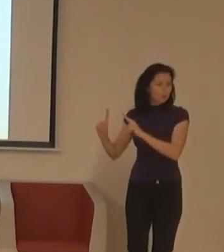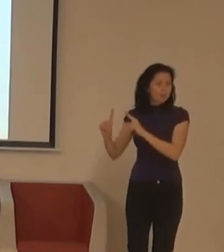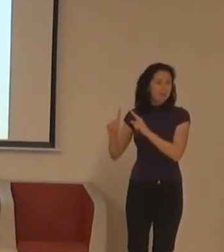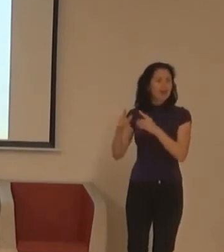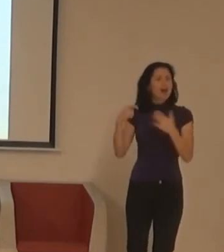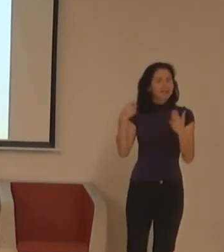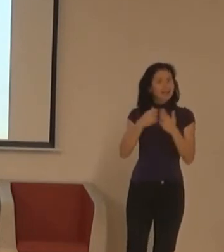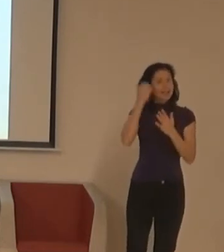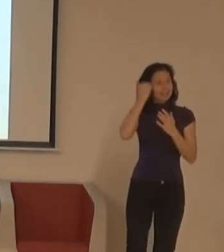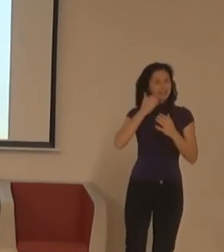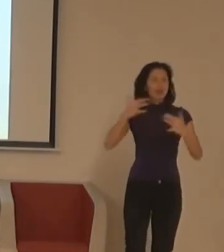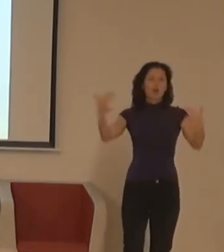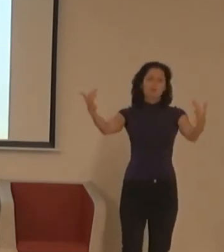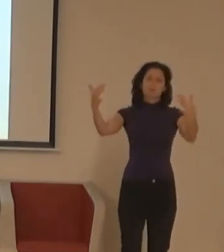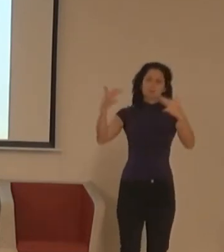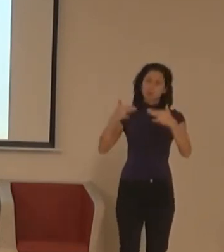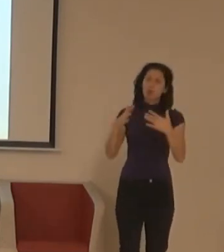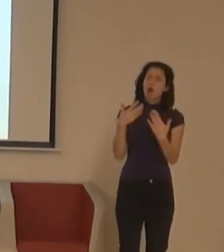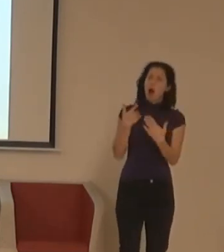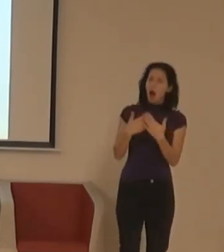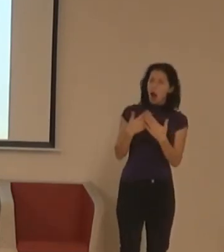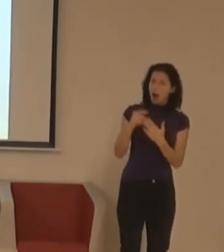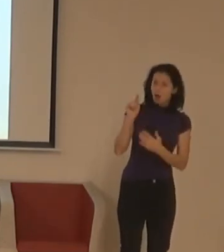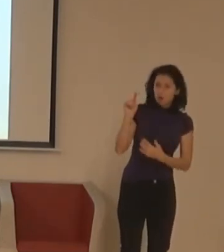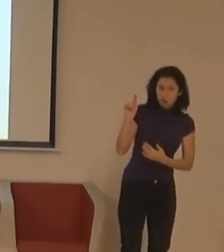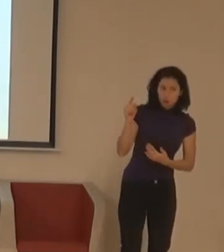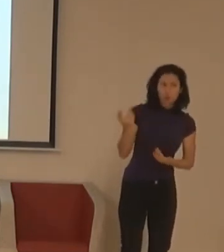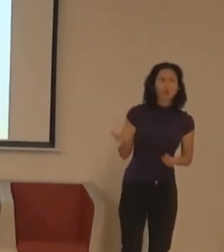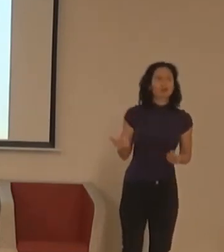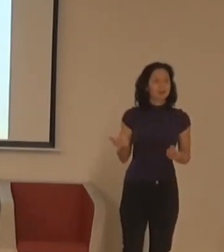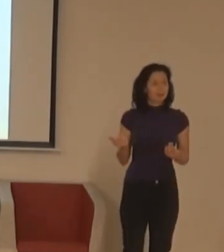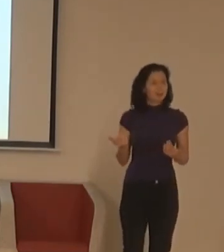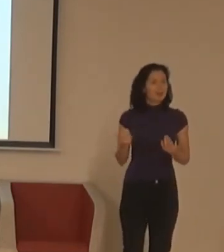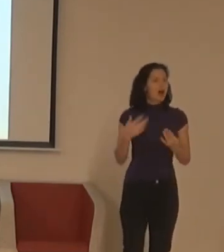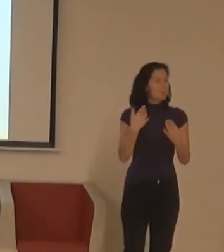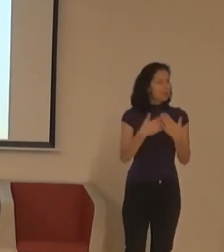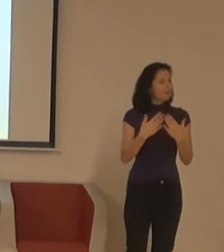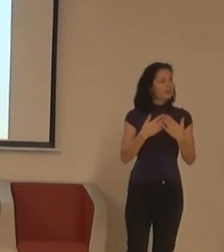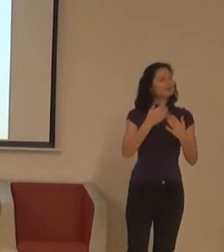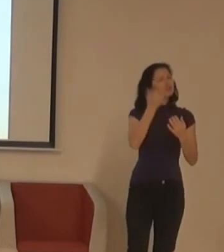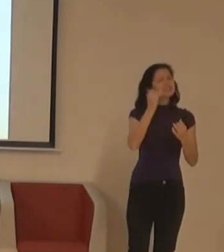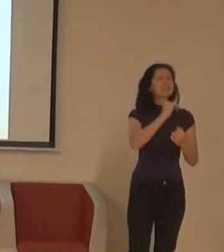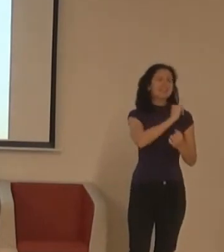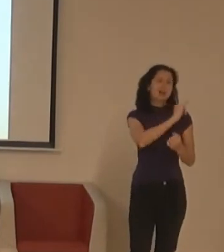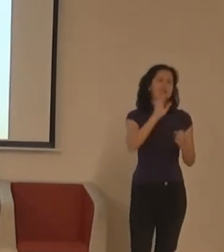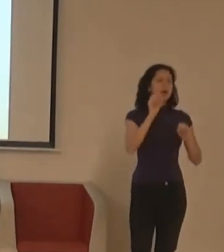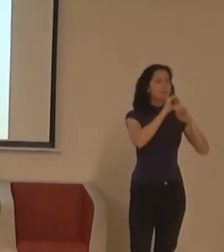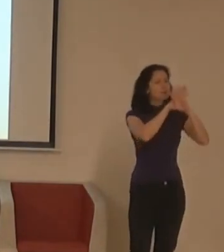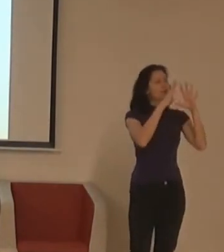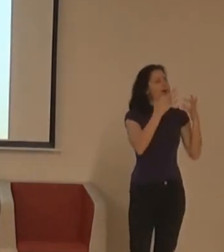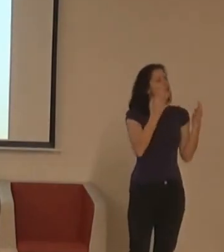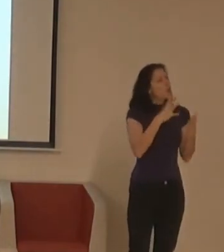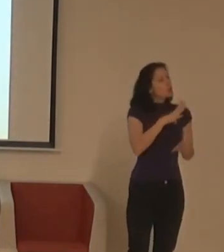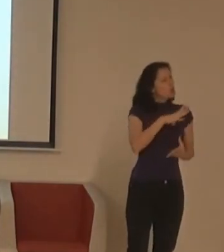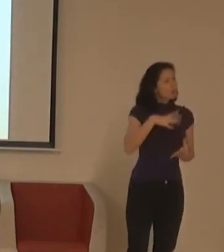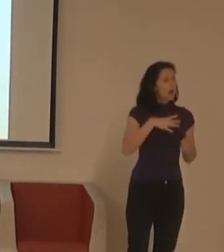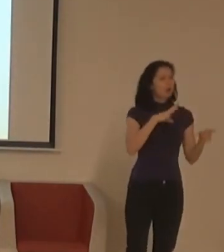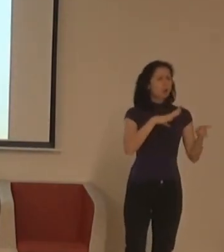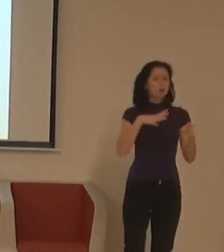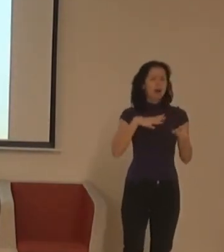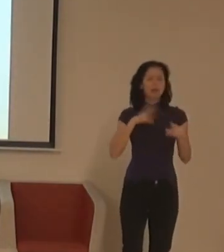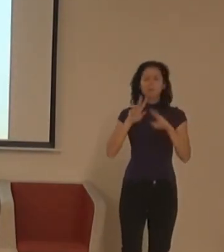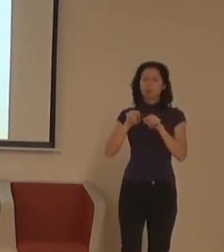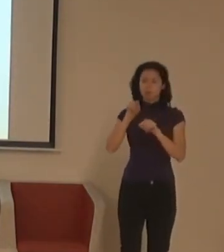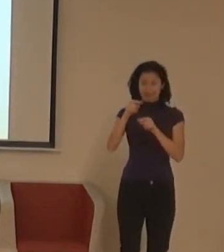normální a co je potřeba a co potřebujeme všichni k tomu, abychom se cítili dobře v nějaké skupině nebo při práci. To mě tedy k